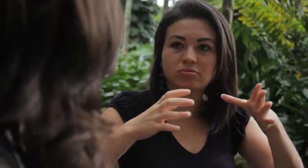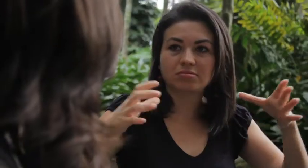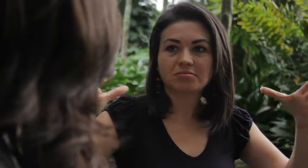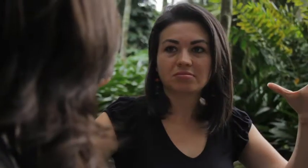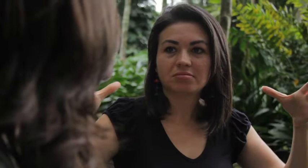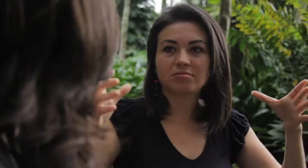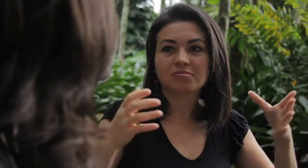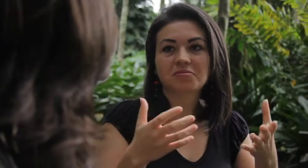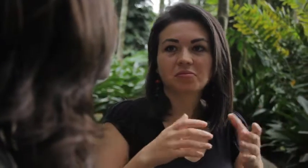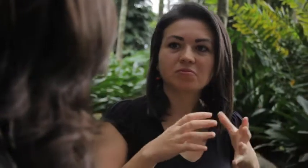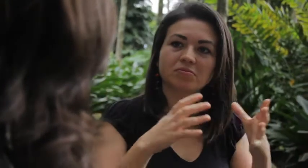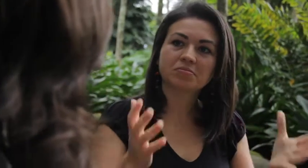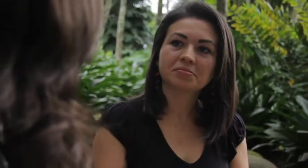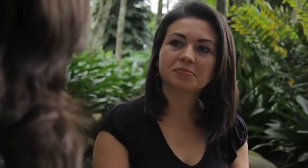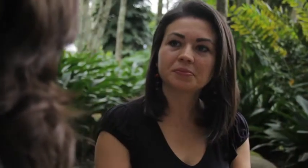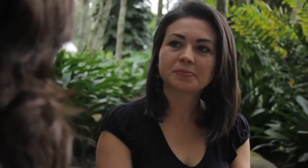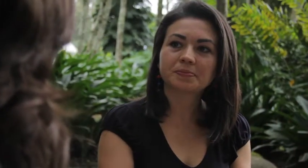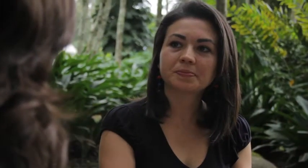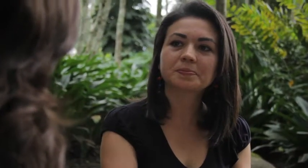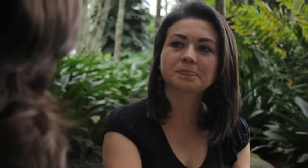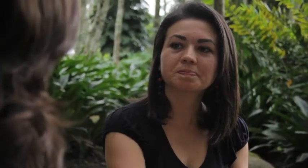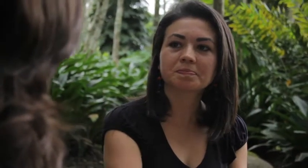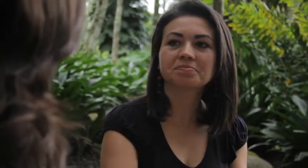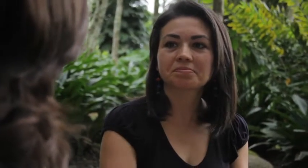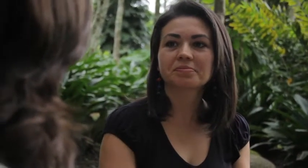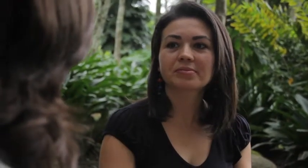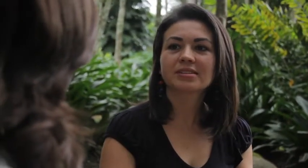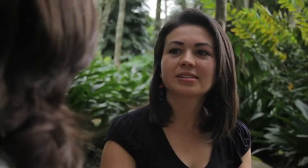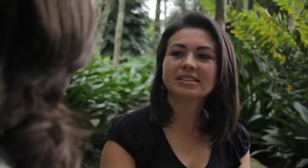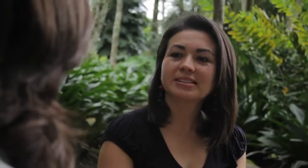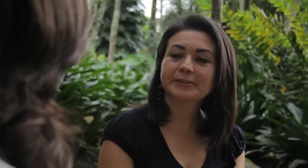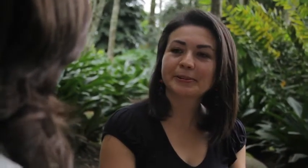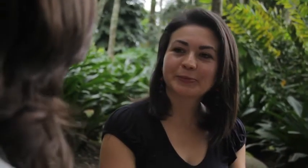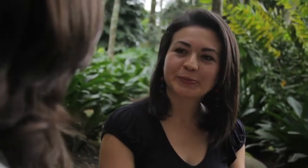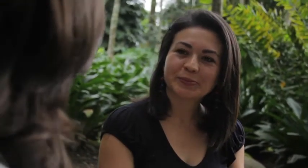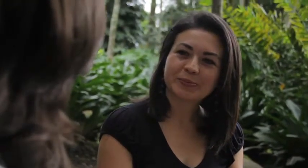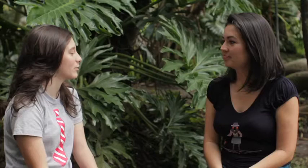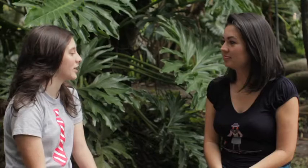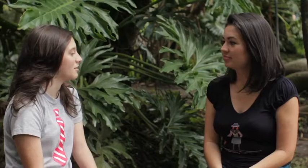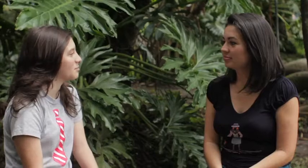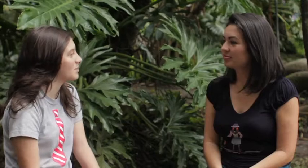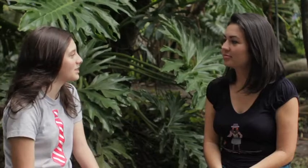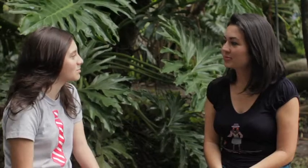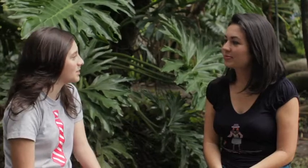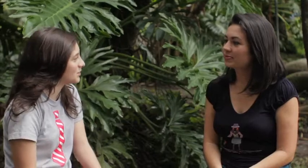Esta población Va aumentando ¿Y usted ¿Qué planes Tiene Como a nivel Personal?